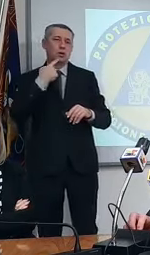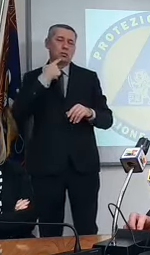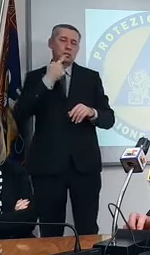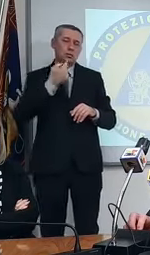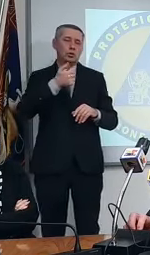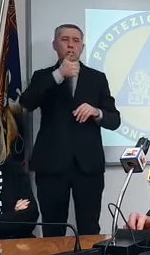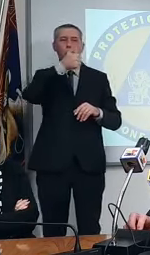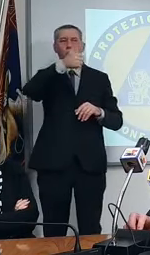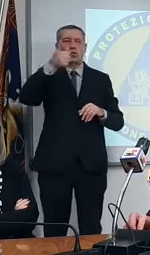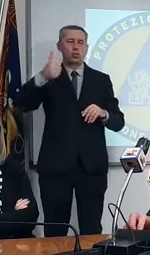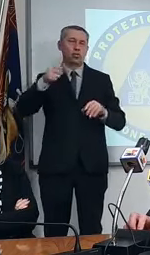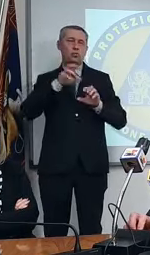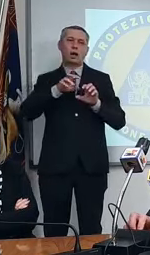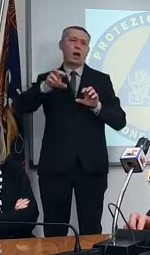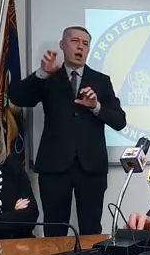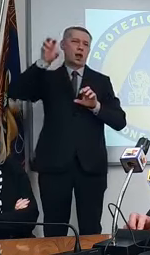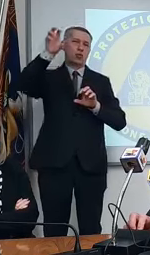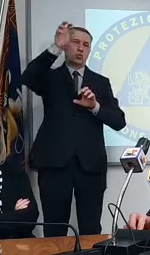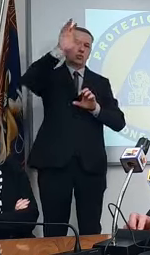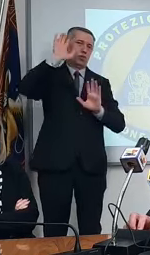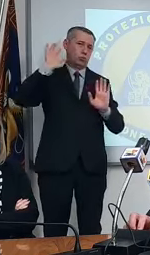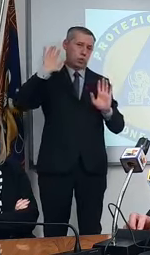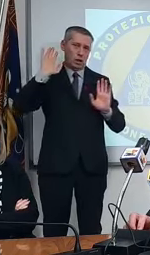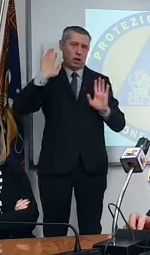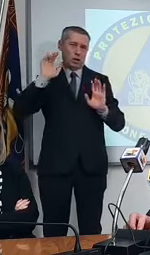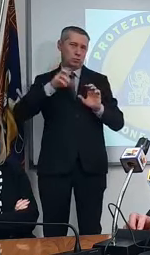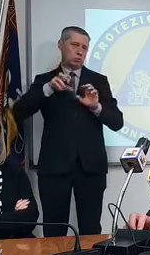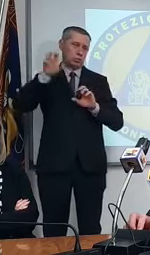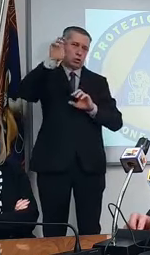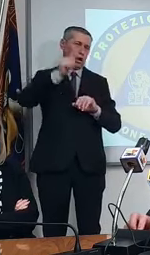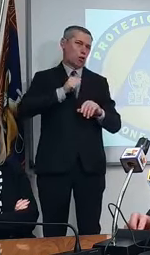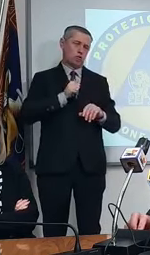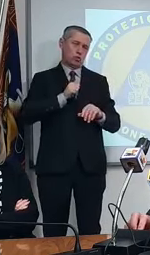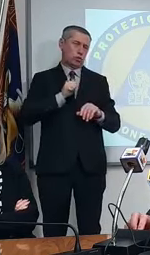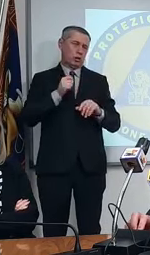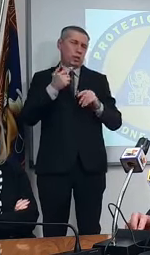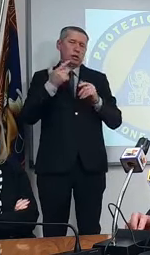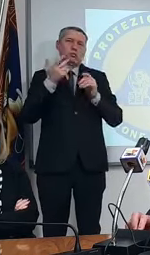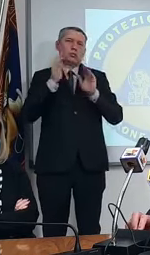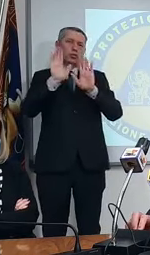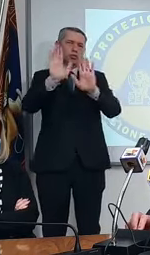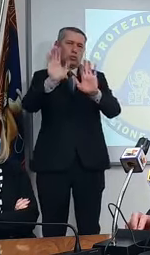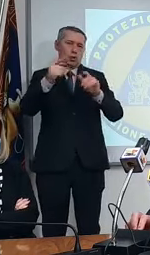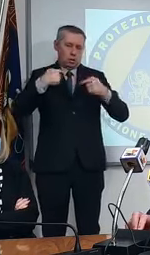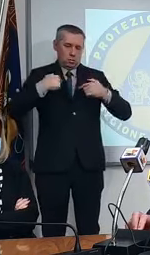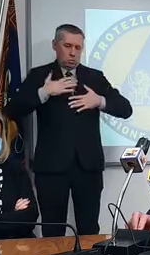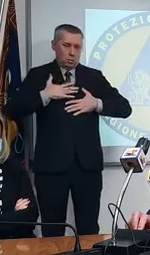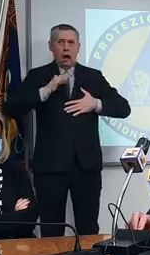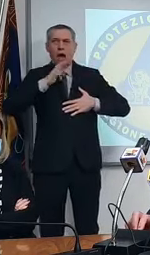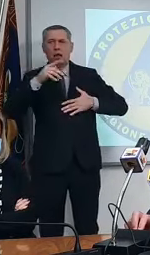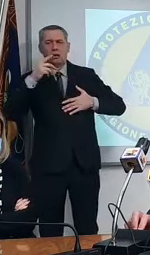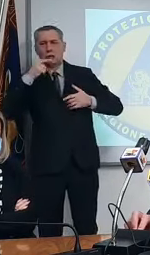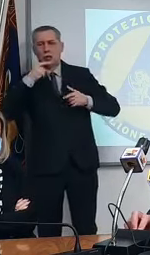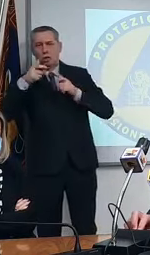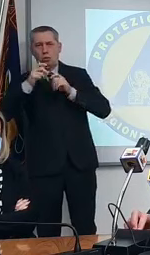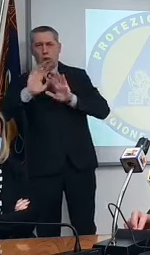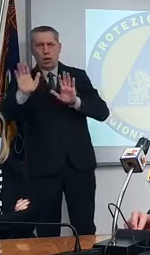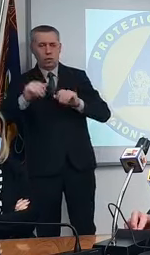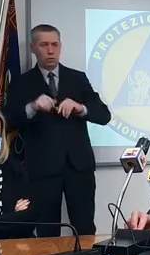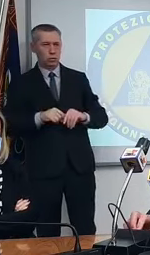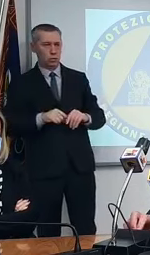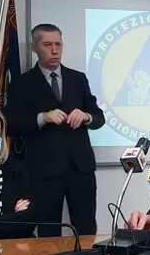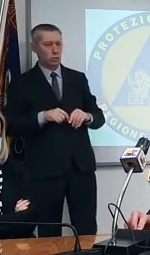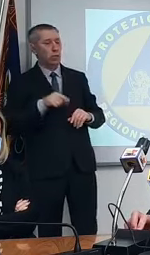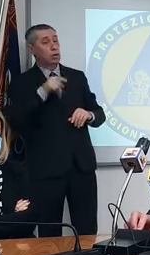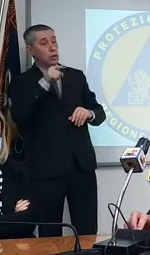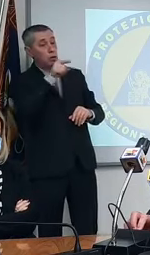ok così non fai il titolo lei si si candiderebbe ad usare la sua quota